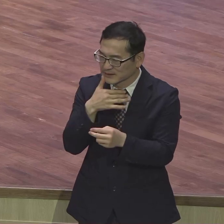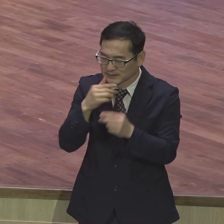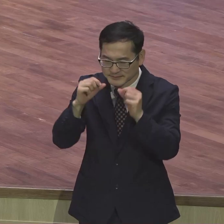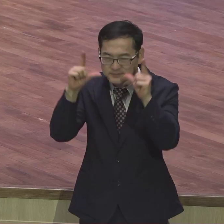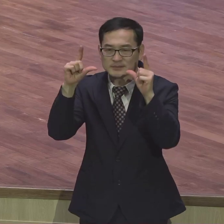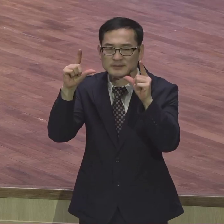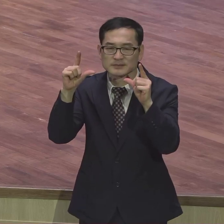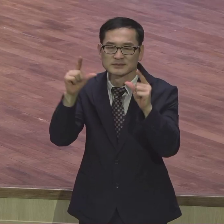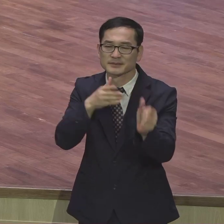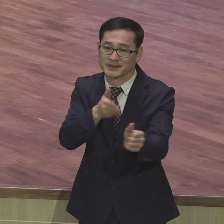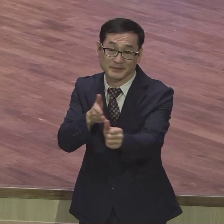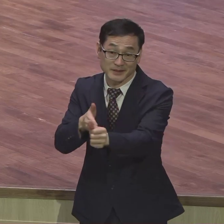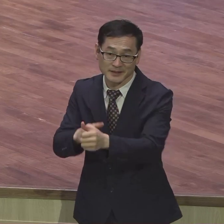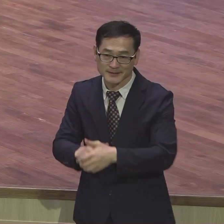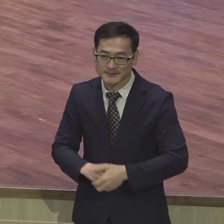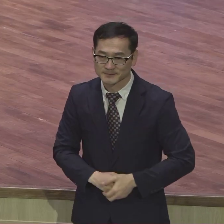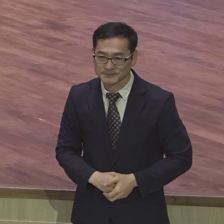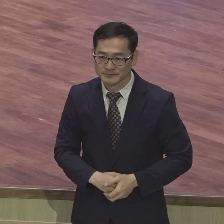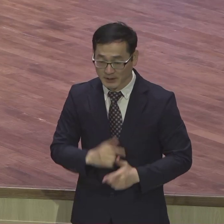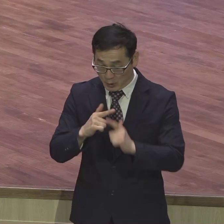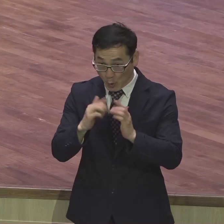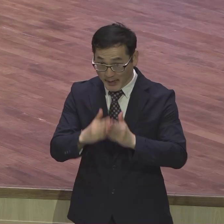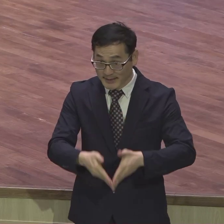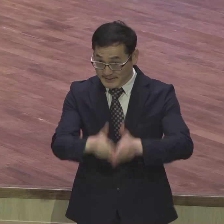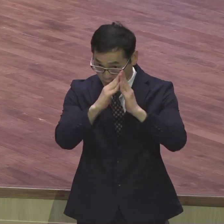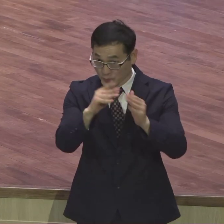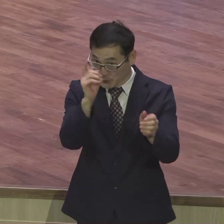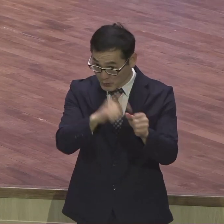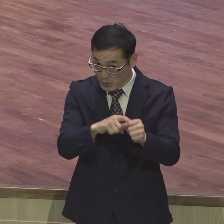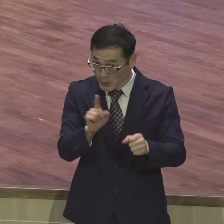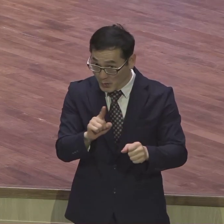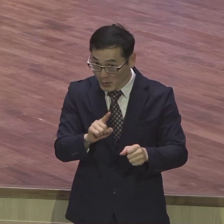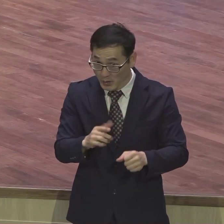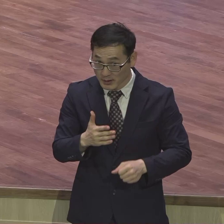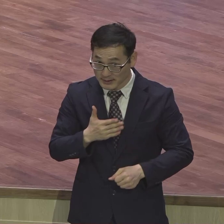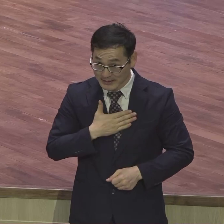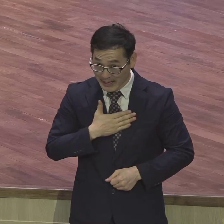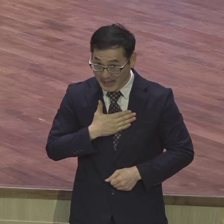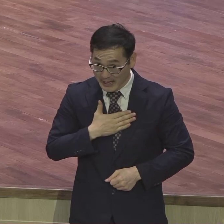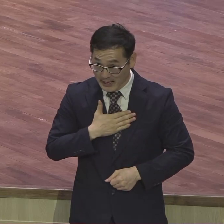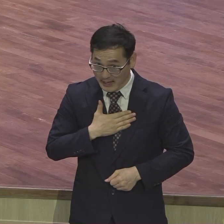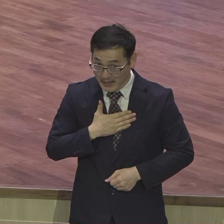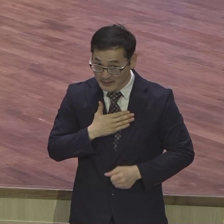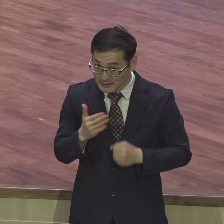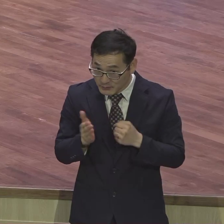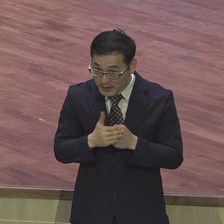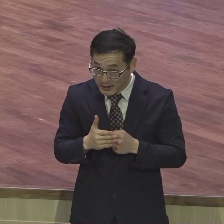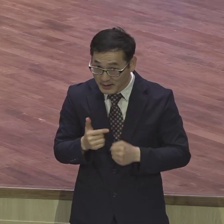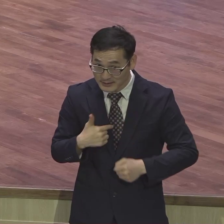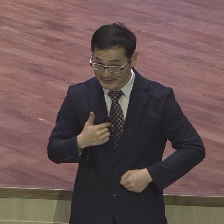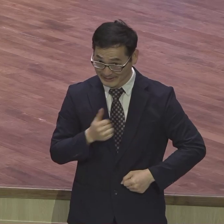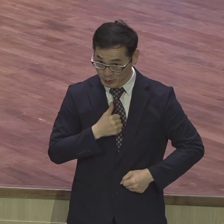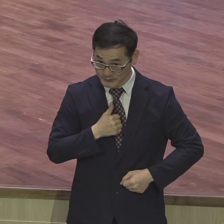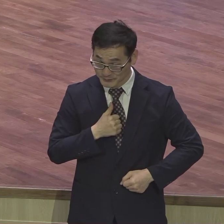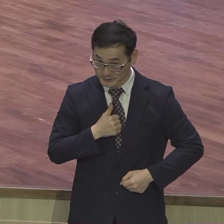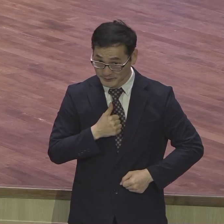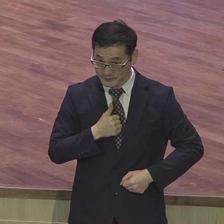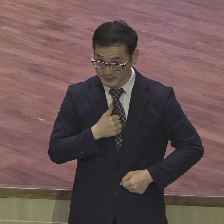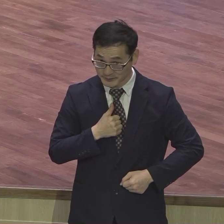하나님이 교회를 세운 이유가 뭐냐 내 자리 때문입니까 내 위치 때문입니까 내 자동심 때문입니까 하나님이